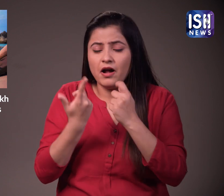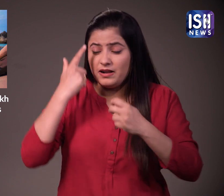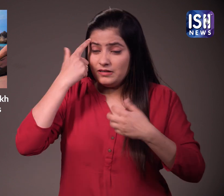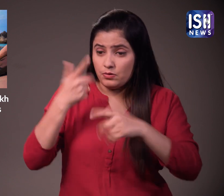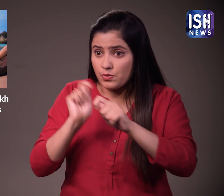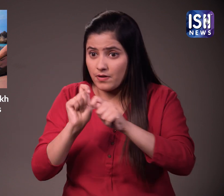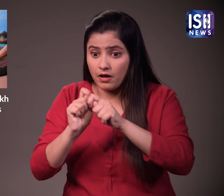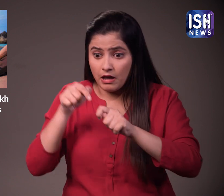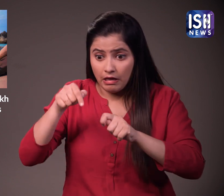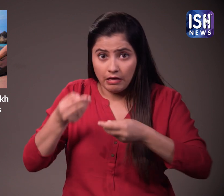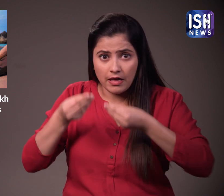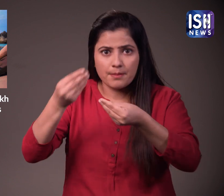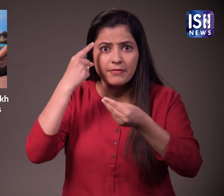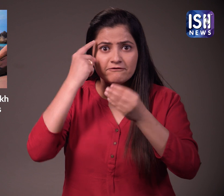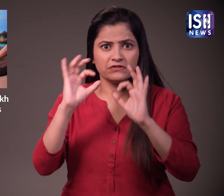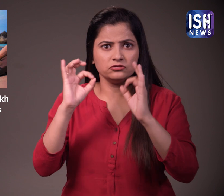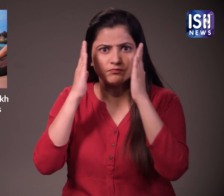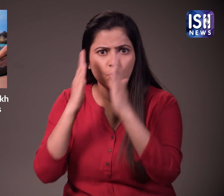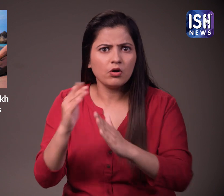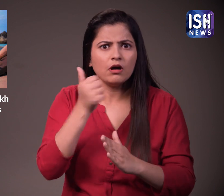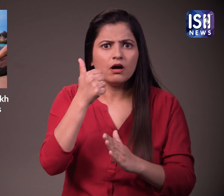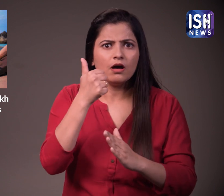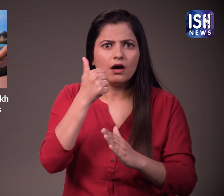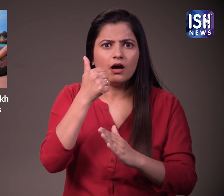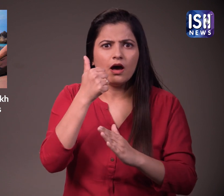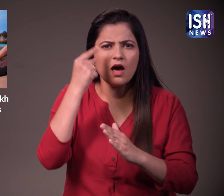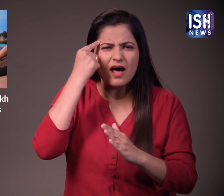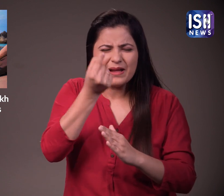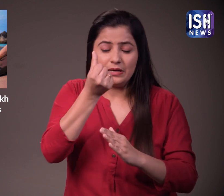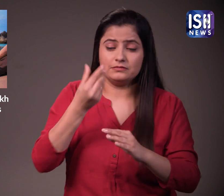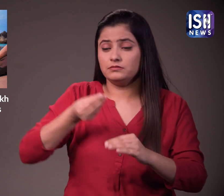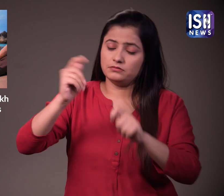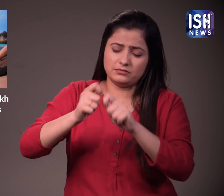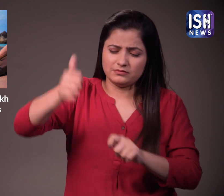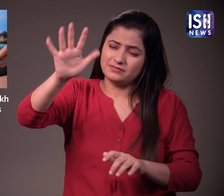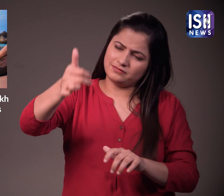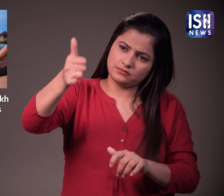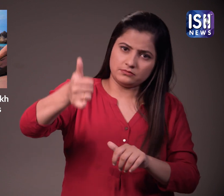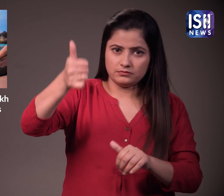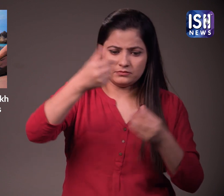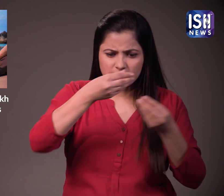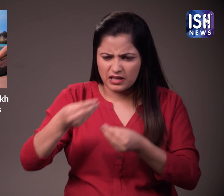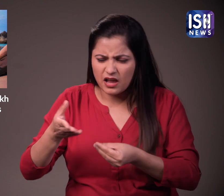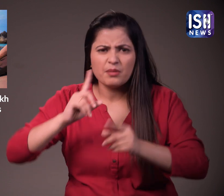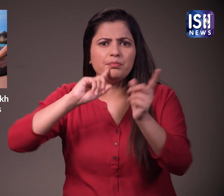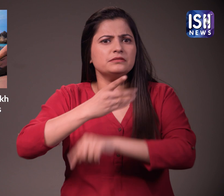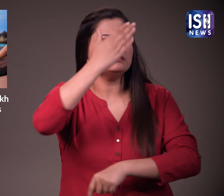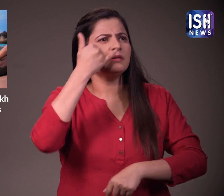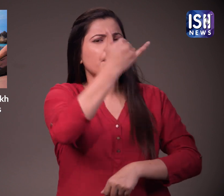ये पदले में उत्पातक्ता को प्रभावित करता है और वे गल्तिया करते हैं, क्योंकि वे काम के